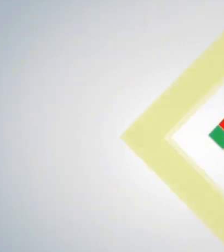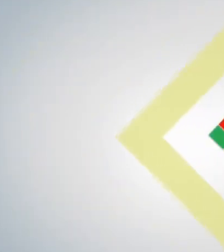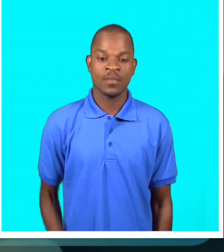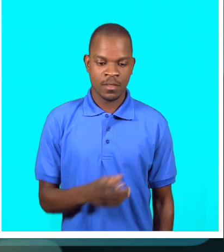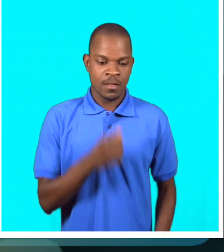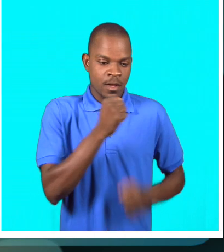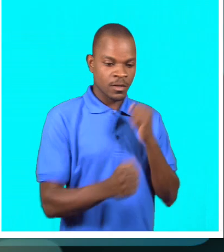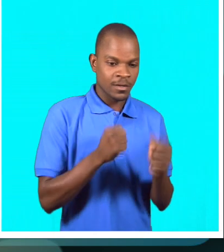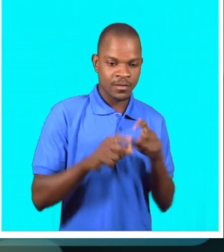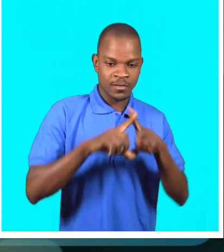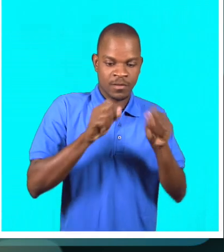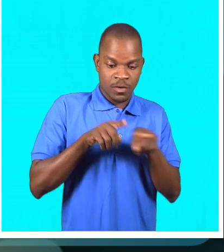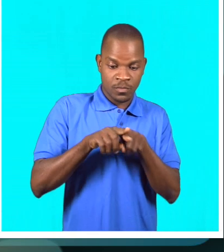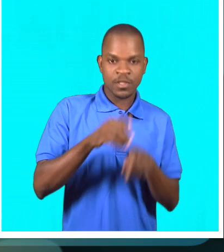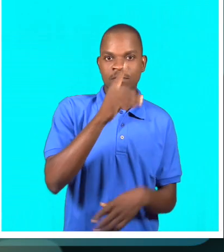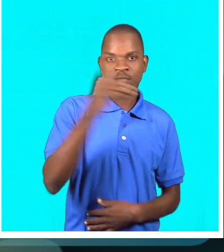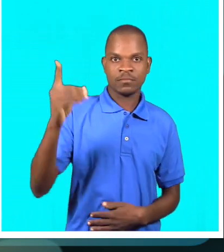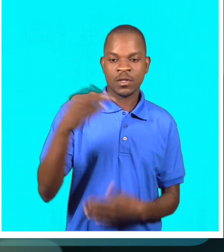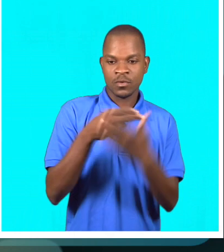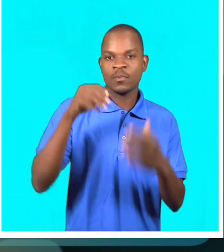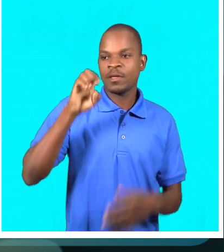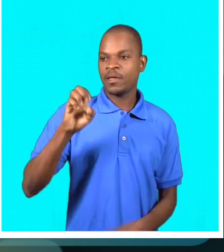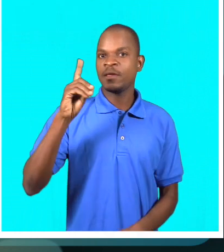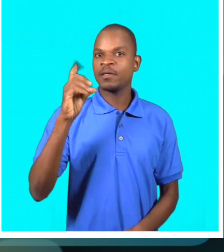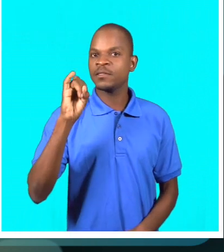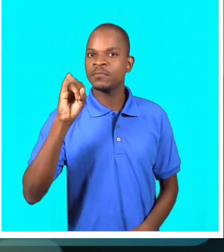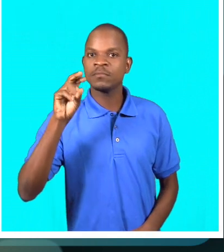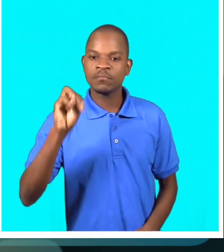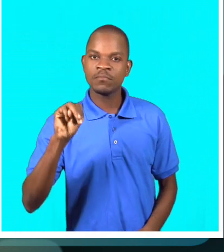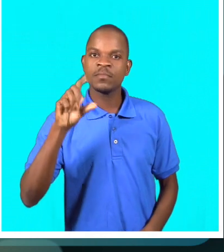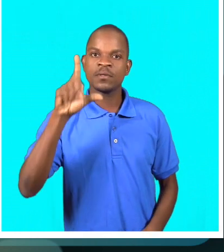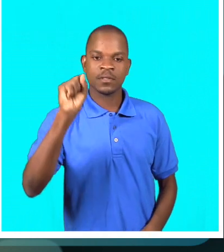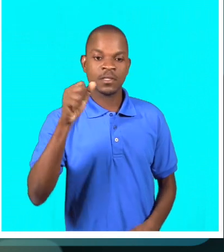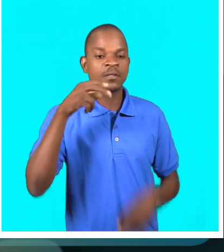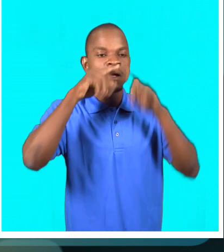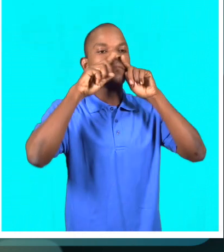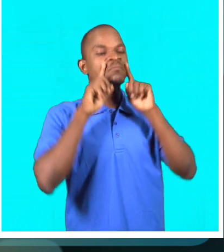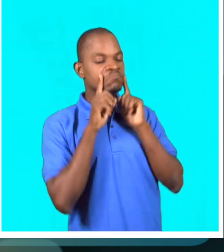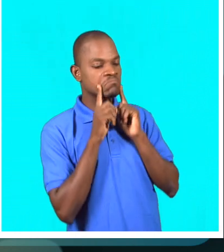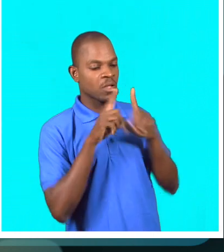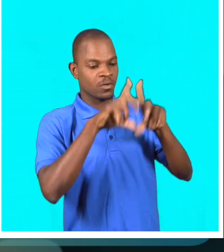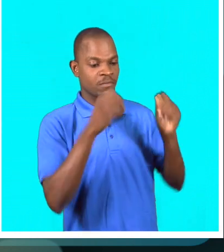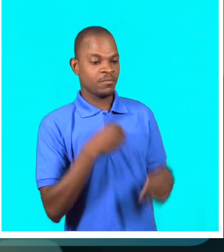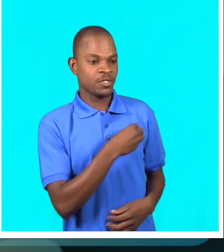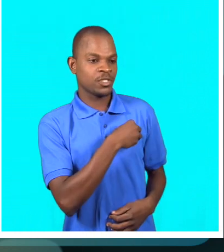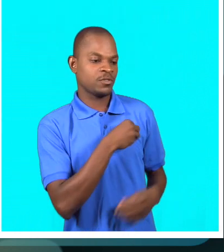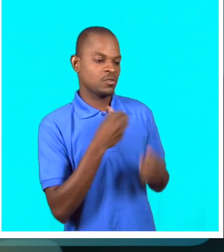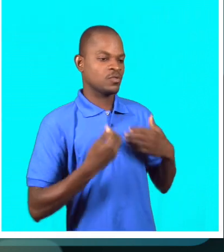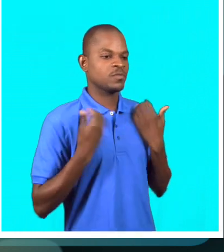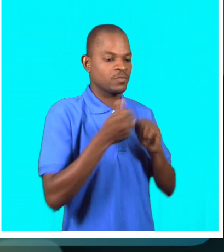A atleta paraolímpica Edmilsa Governo está triste com o Ministério da Juventude e de Esportos. Ela